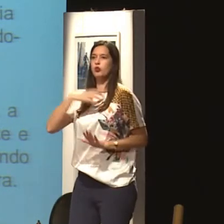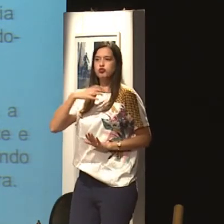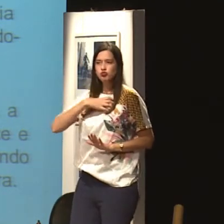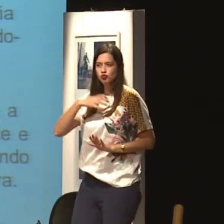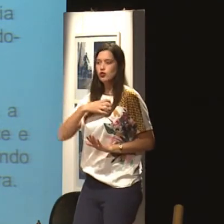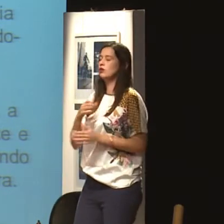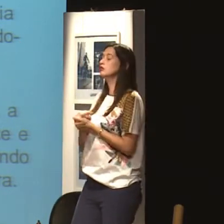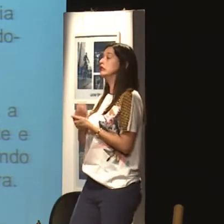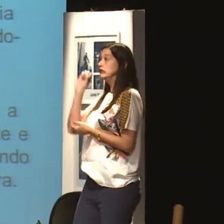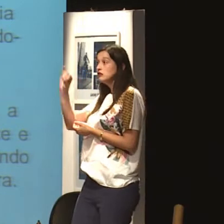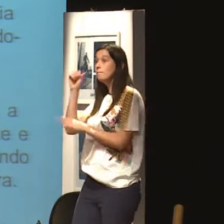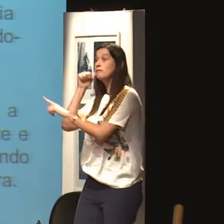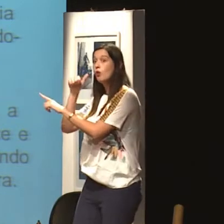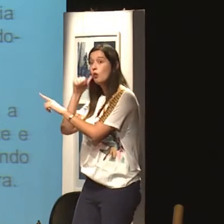mulher. E é uma coisa muito sutil.